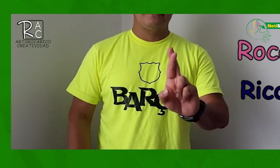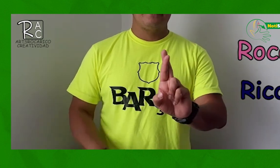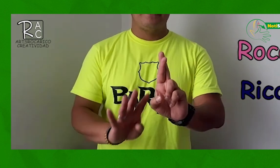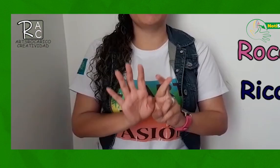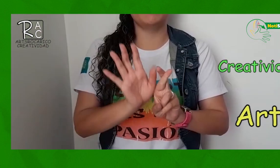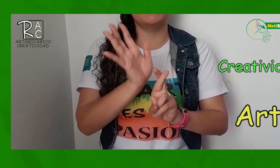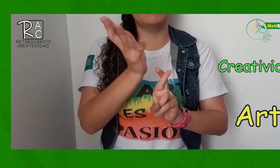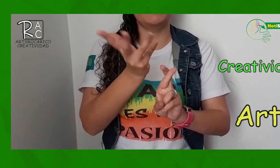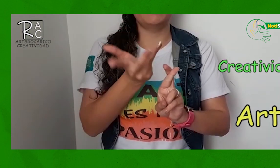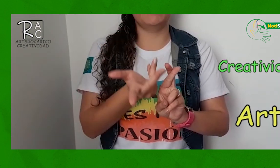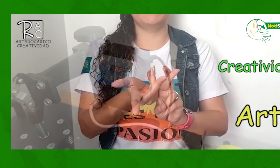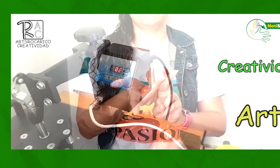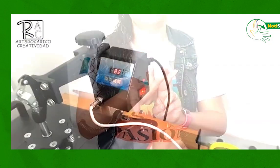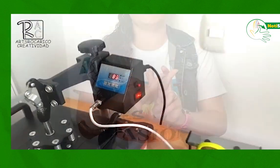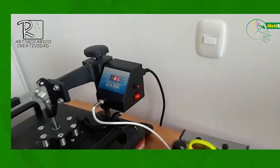Roca Rico Creatividad Arts